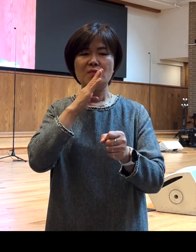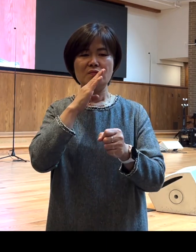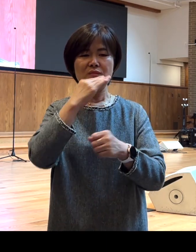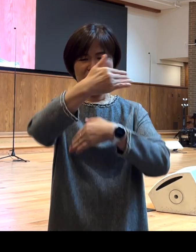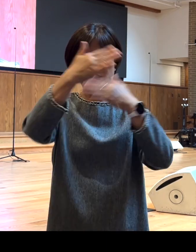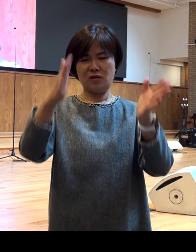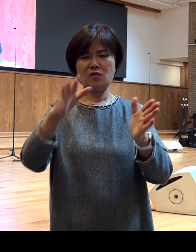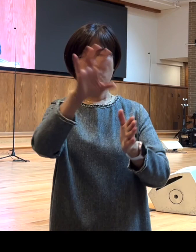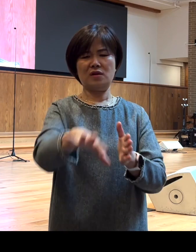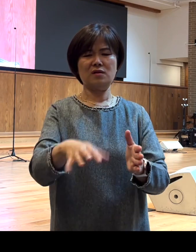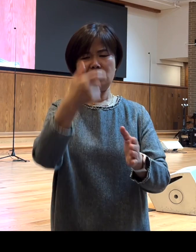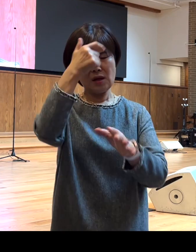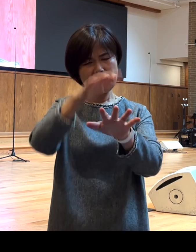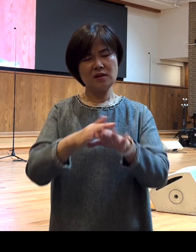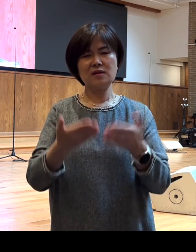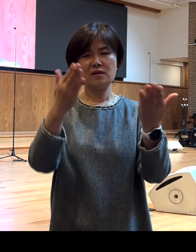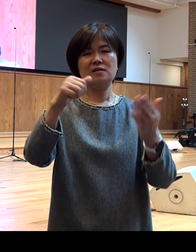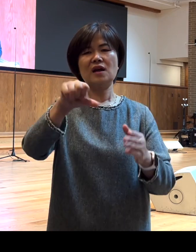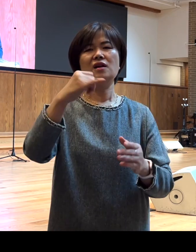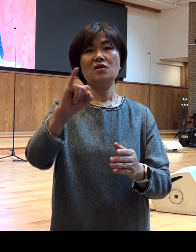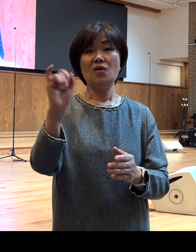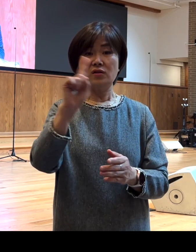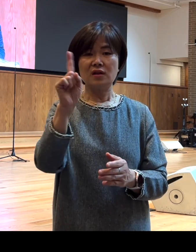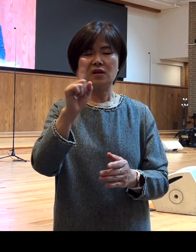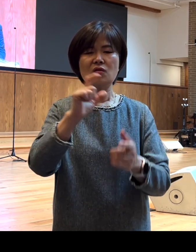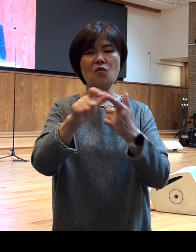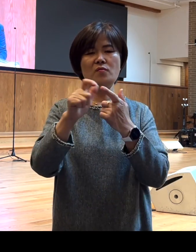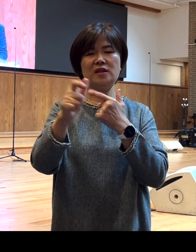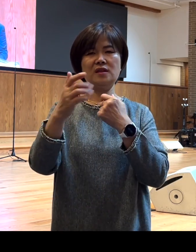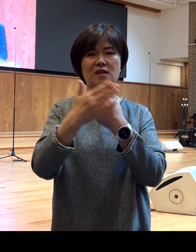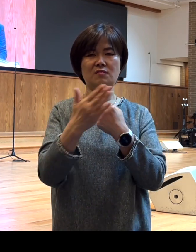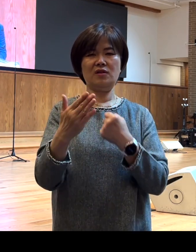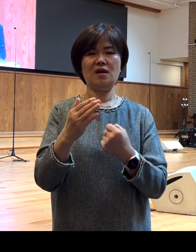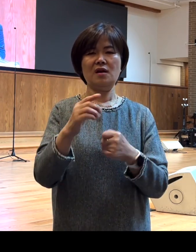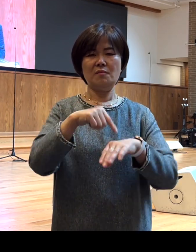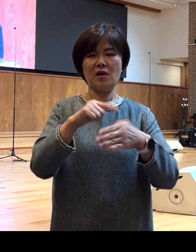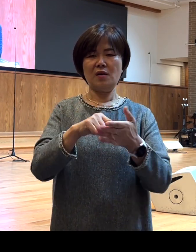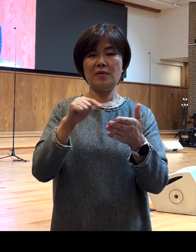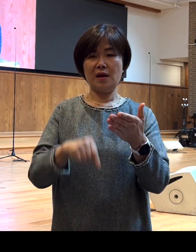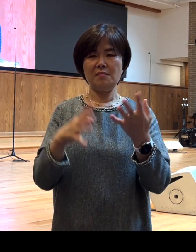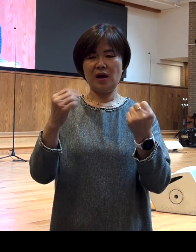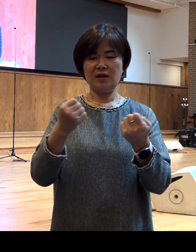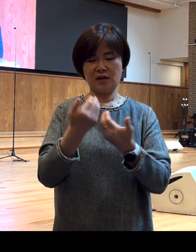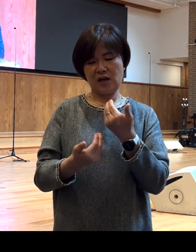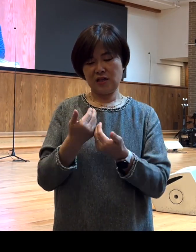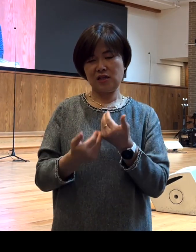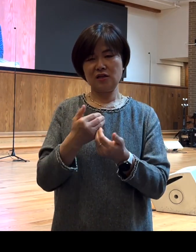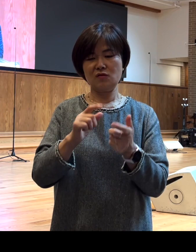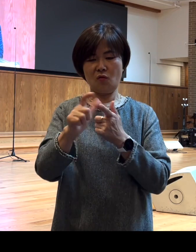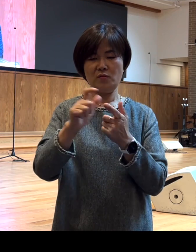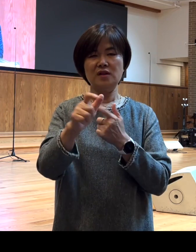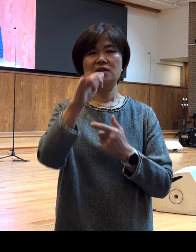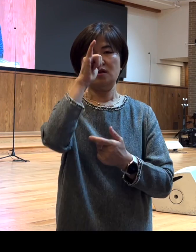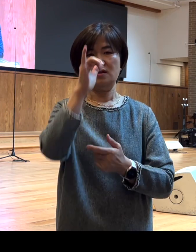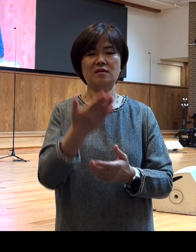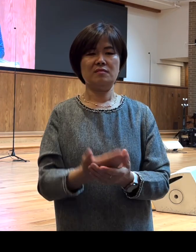자녀들 어떻게 할 것인가 이런 고민들 때문에 참 마음에 많은 갈등과 고민이 있었습니다 기도하는데